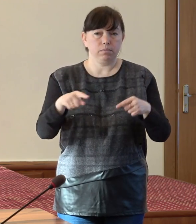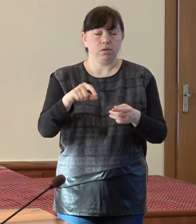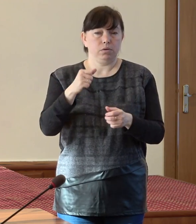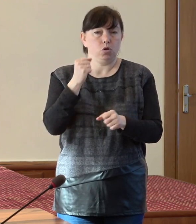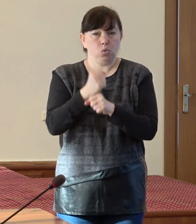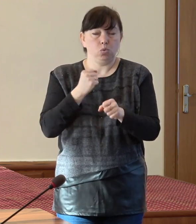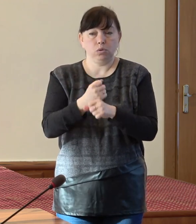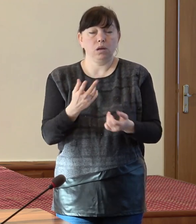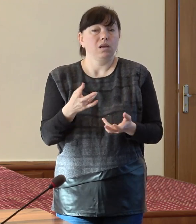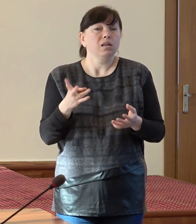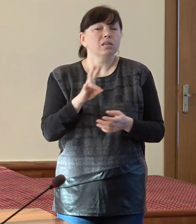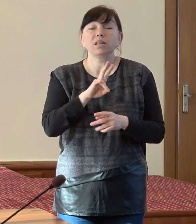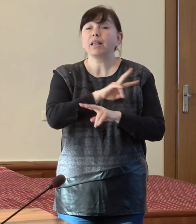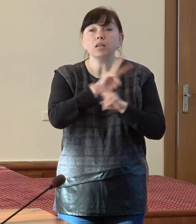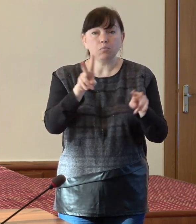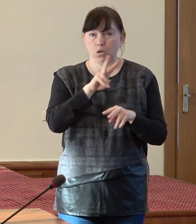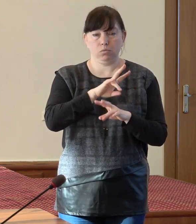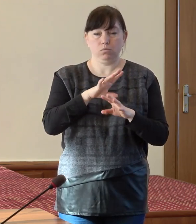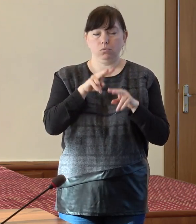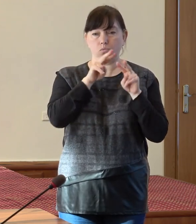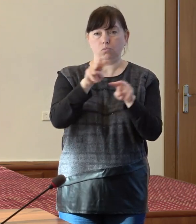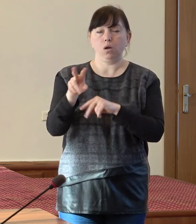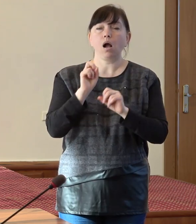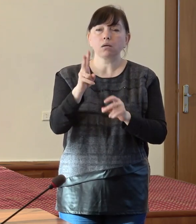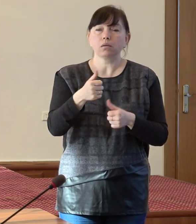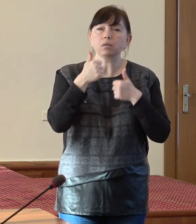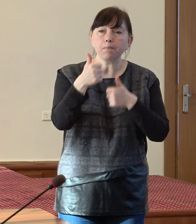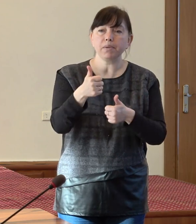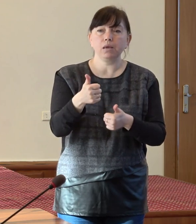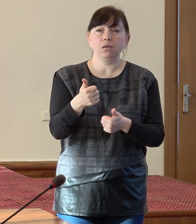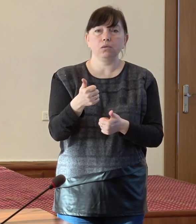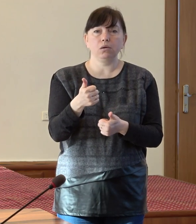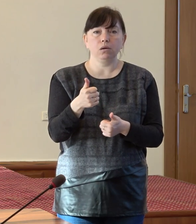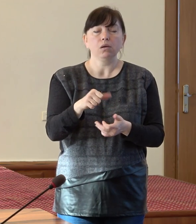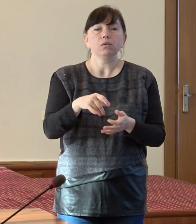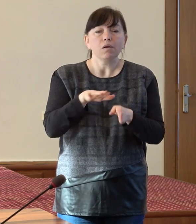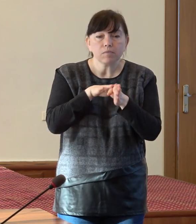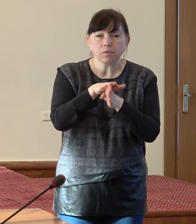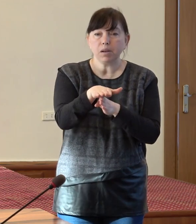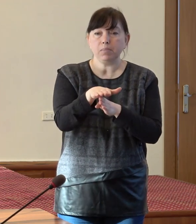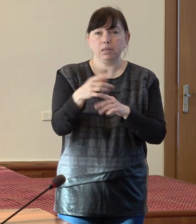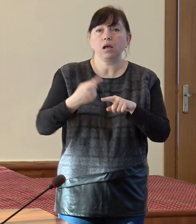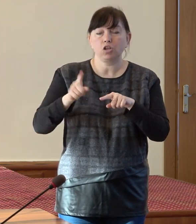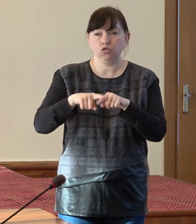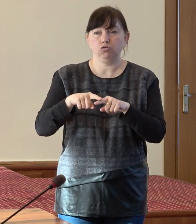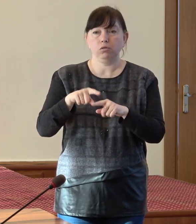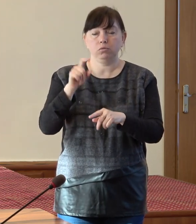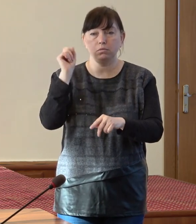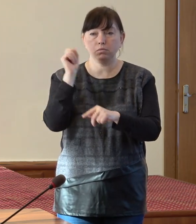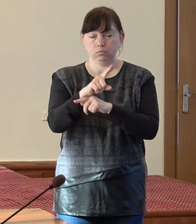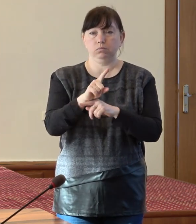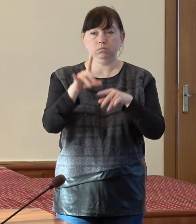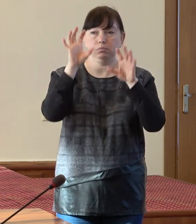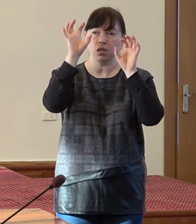dar totodată nimeni nu monitorizează cât de bine este implementat o